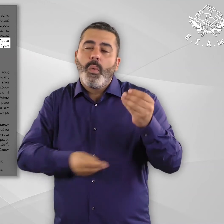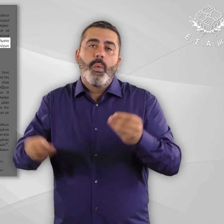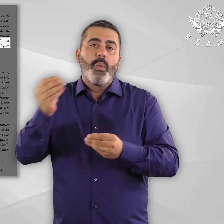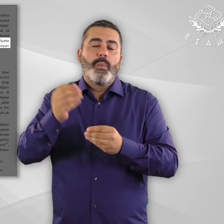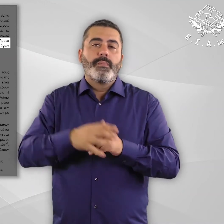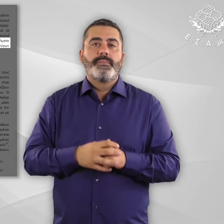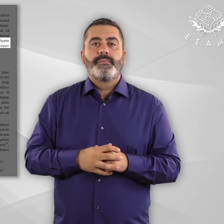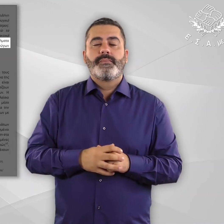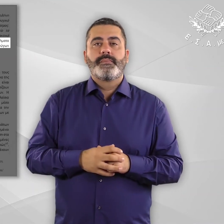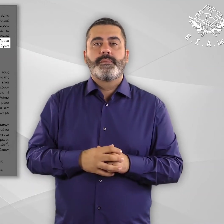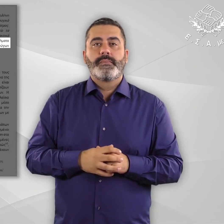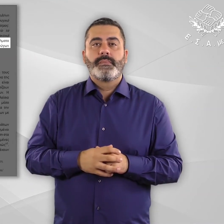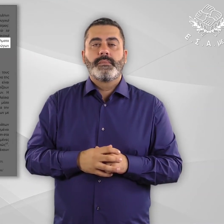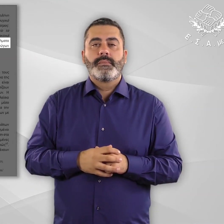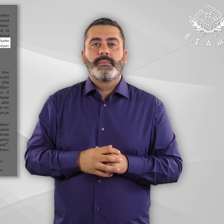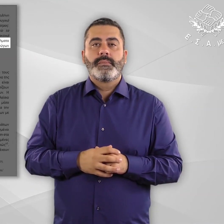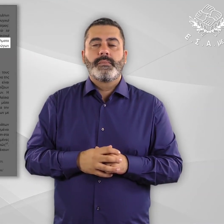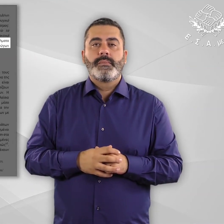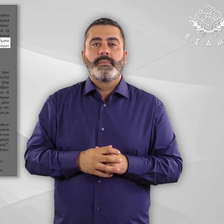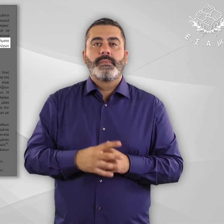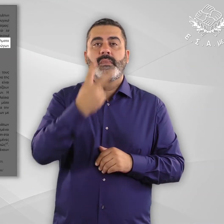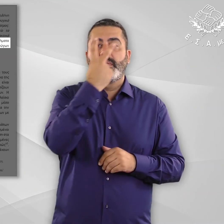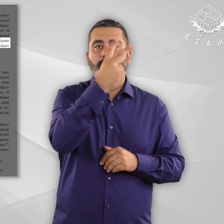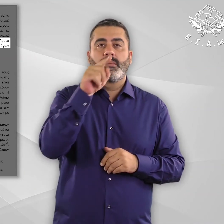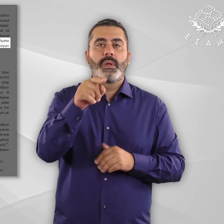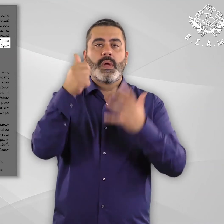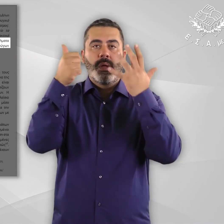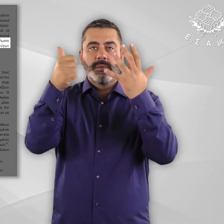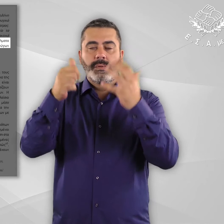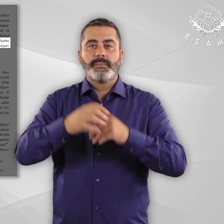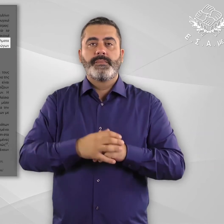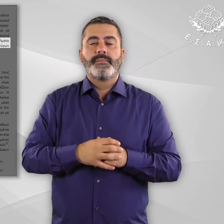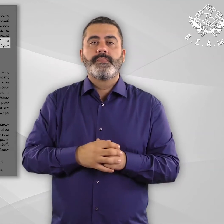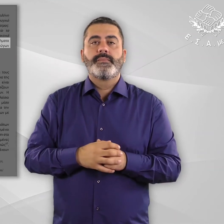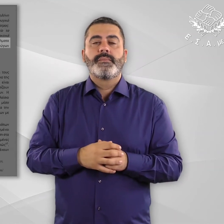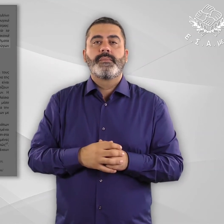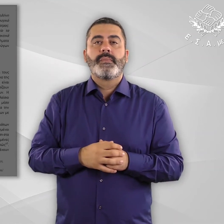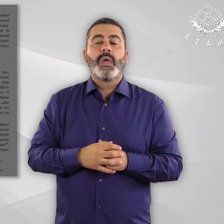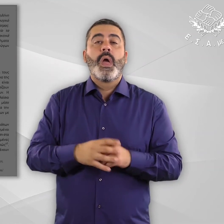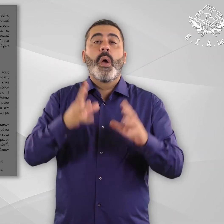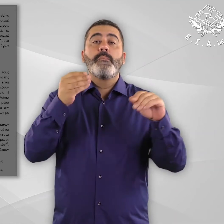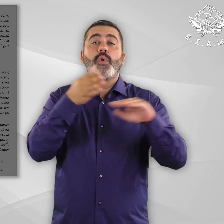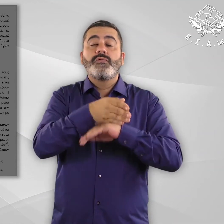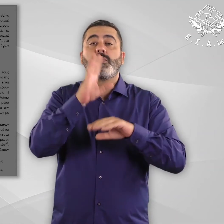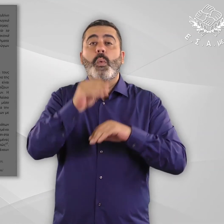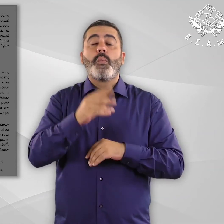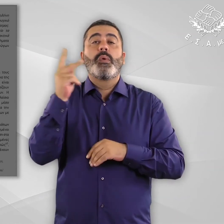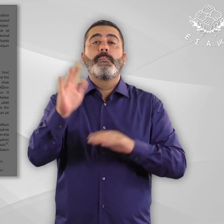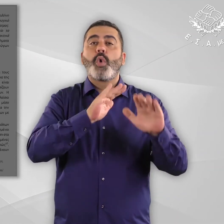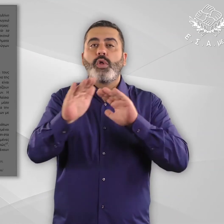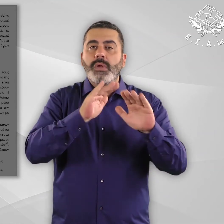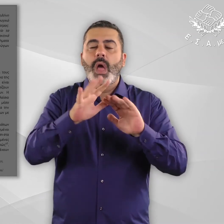αιτούντων ασύλου με αναπηρία και χρόνιες παθήσεις. Τέλος σελίδας 17. Ενώτητα 2.6.